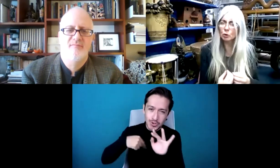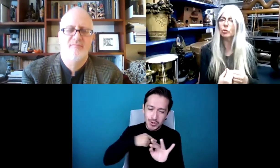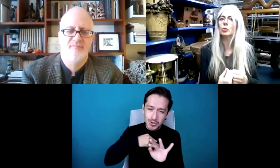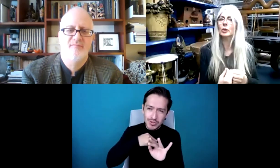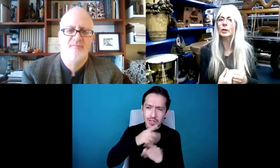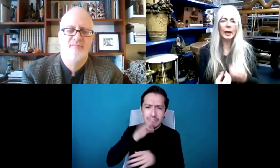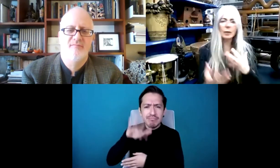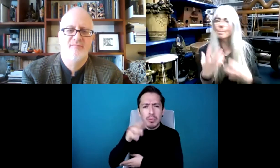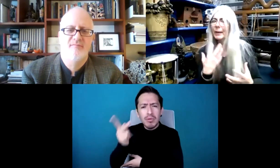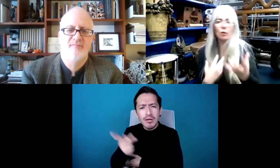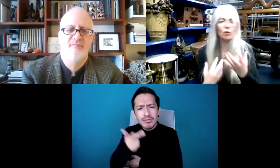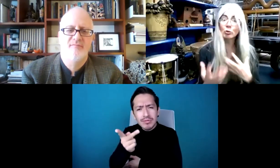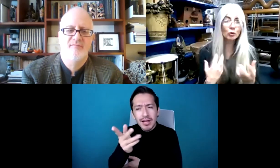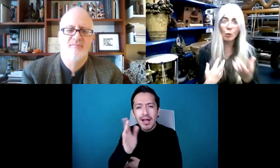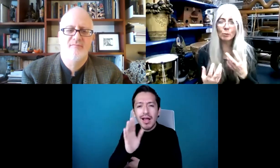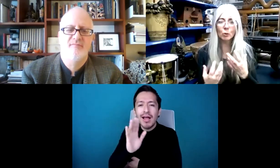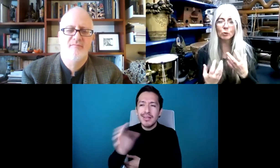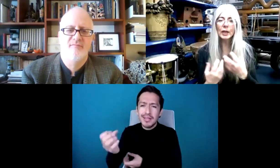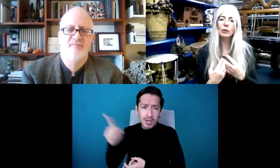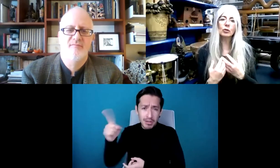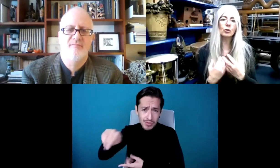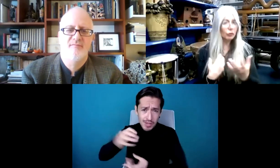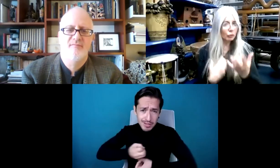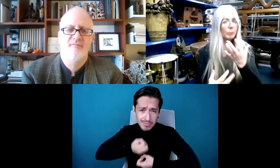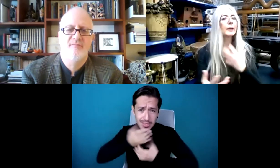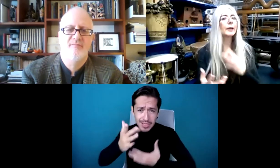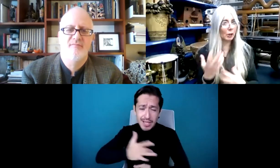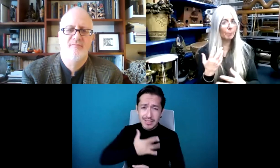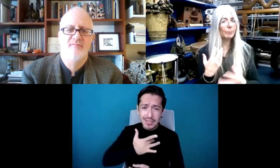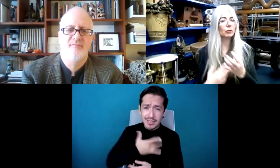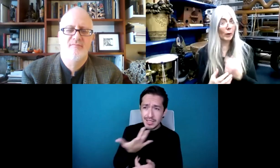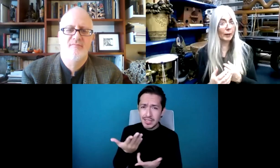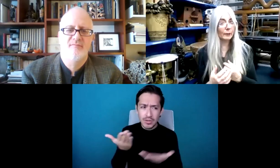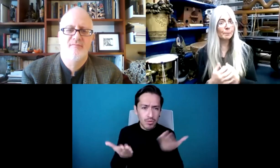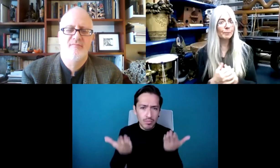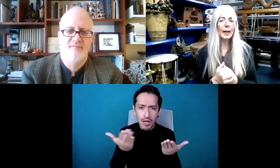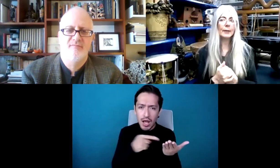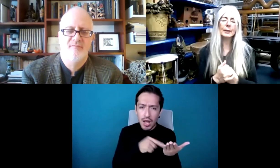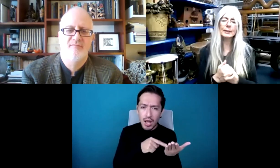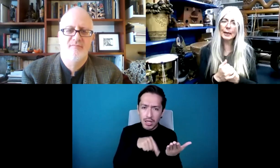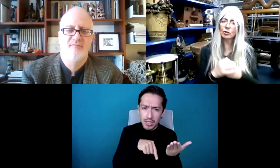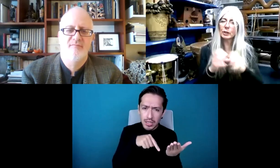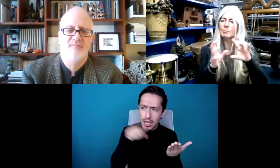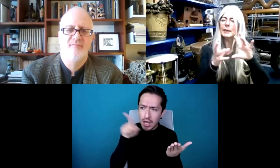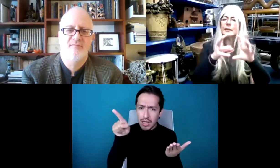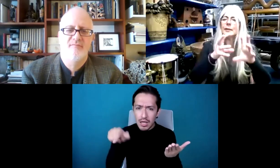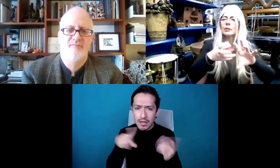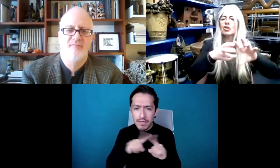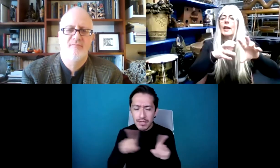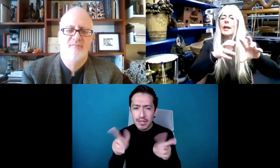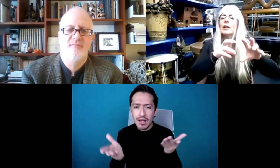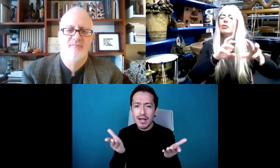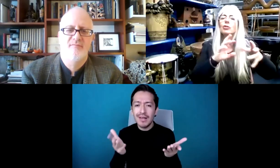expresarnos lo que sentían y comparar notas con nosotros. Entonces eso fue muy útil.